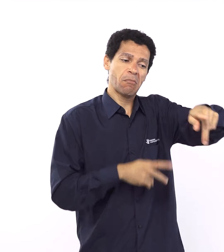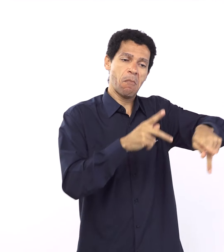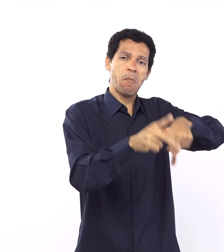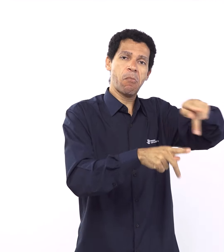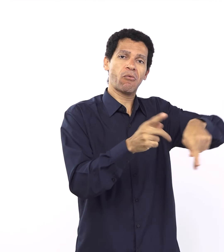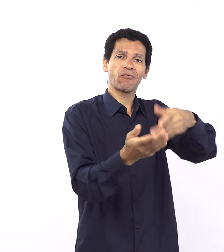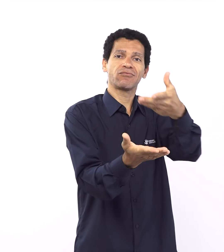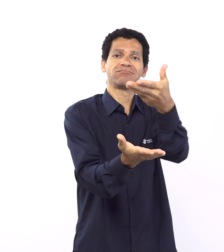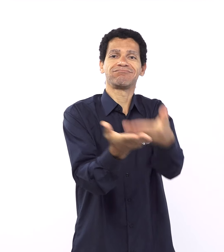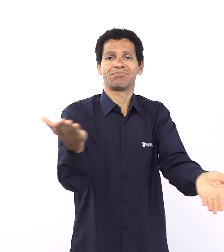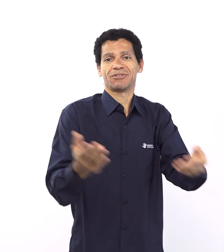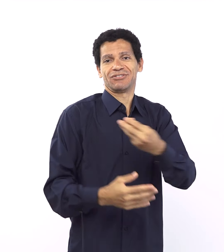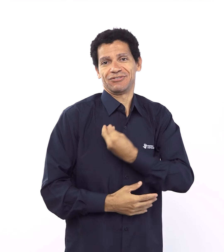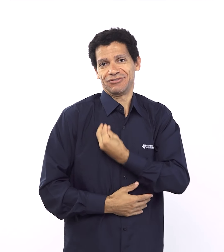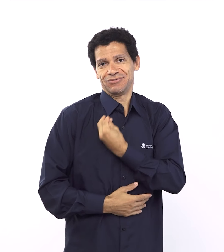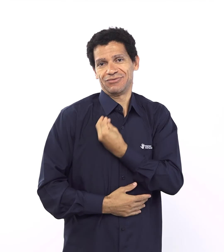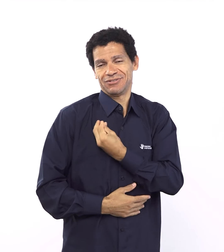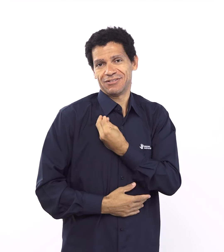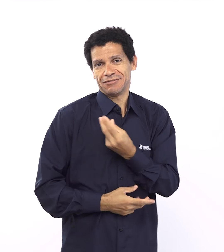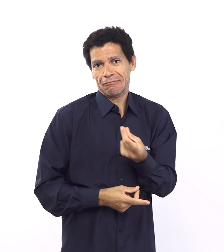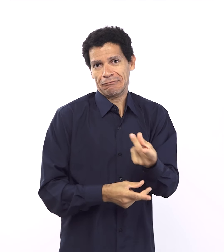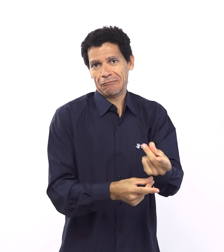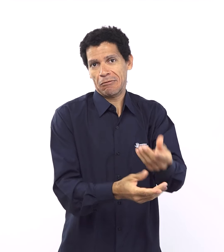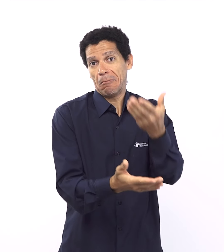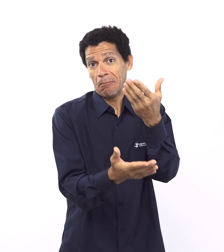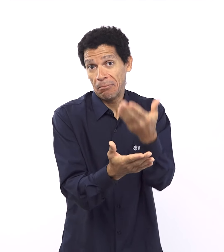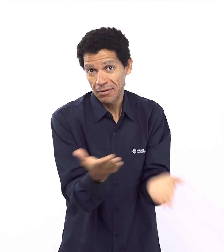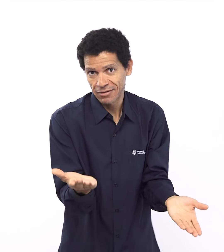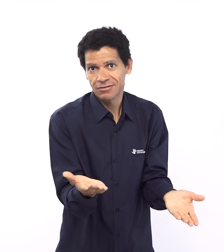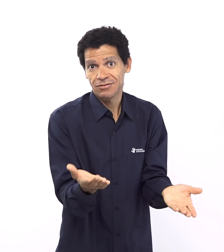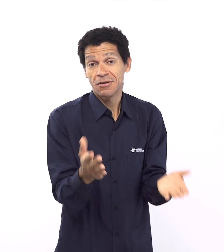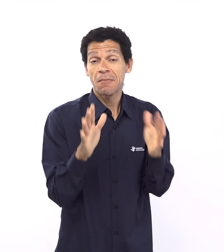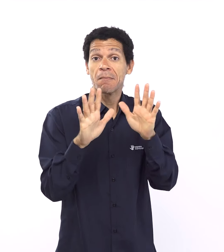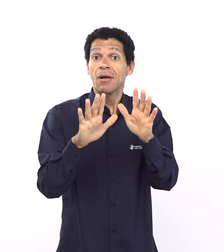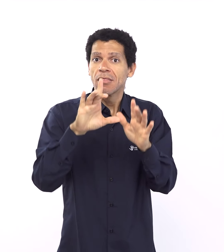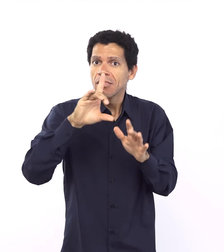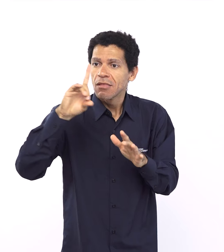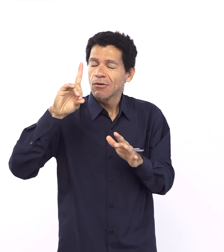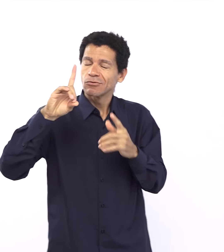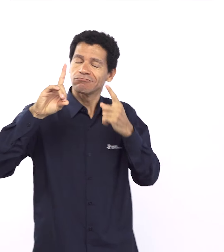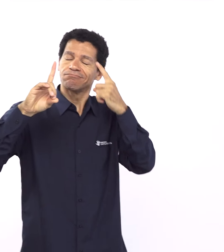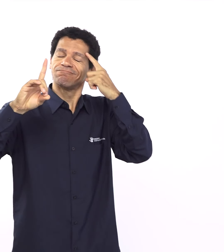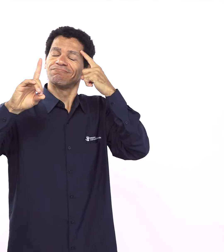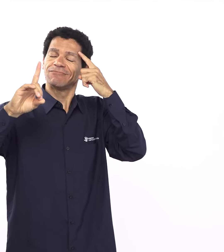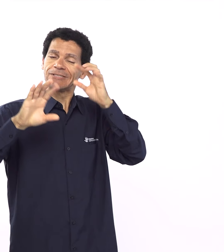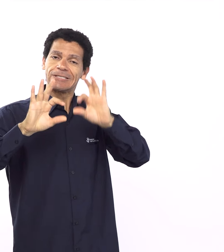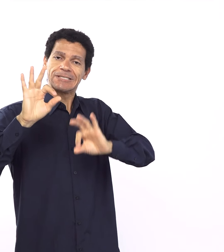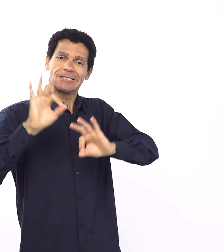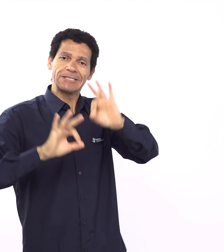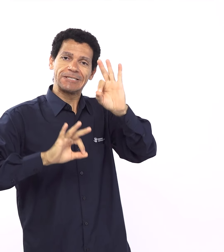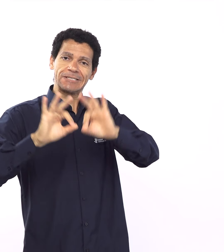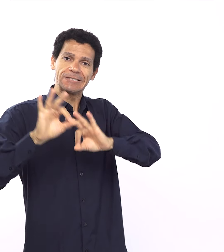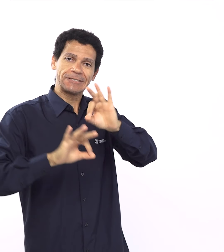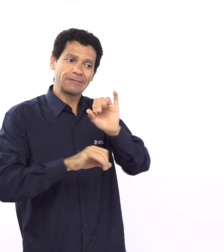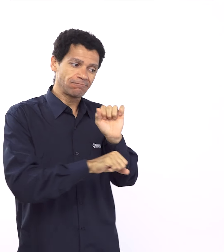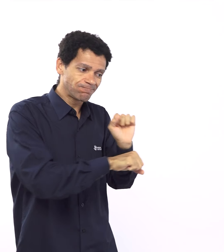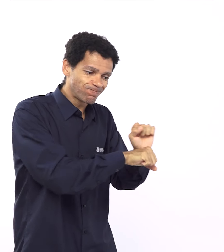isso tem muito a ver com o nosso tempo hoje, Nosso, se estão chamando esse 2021 como ano do